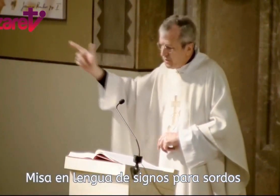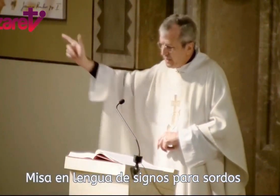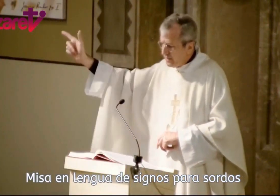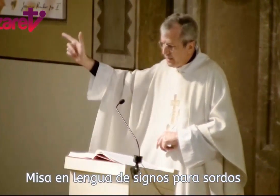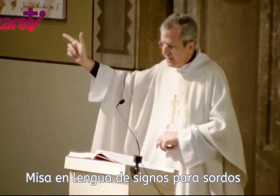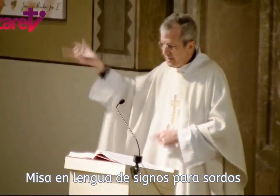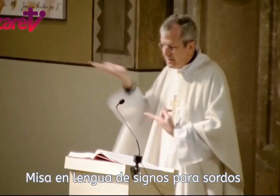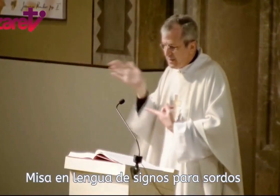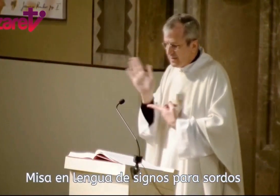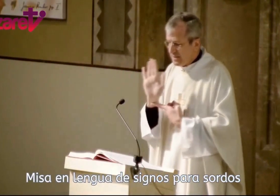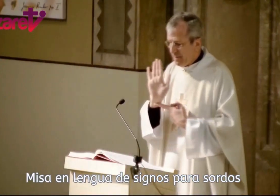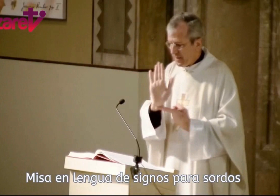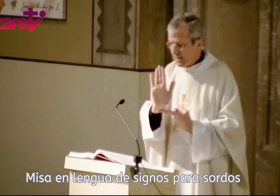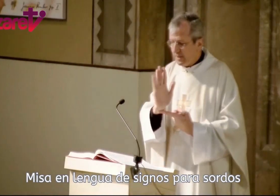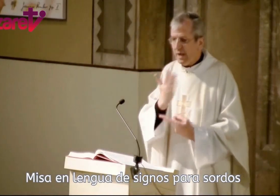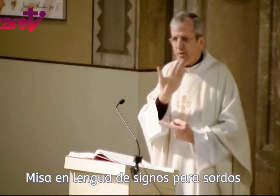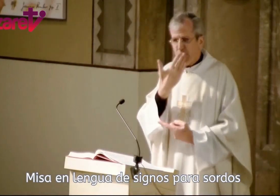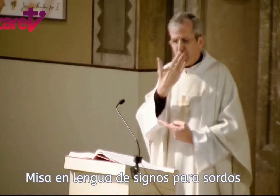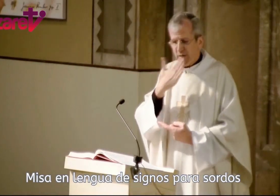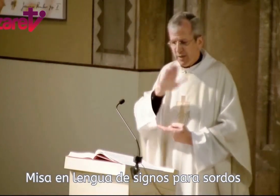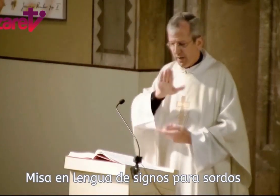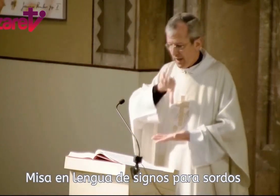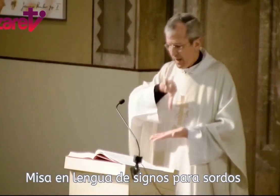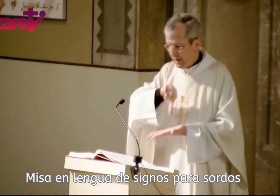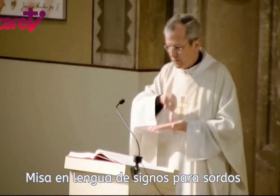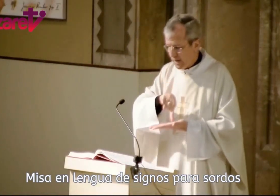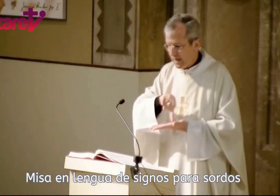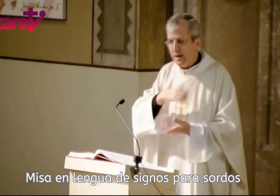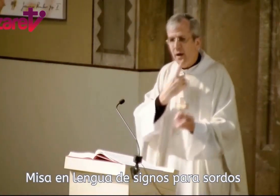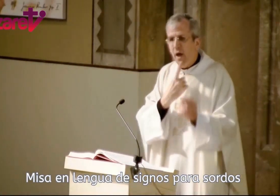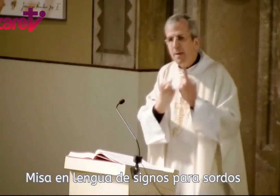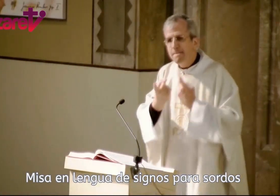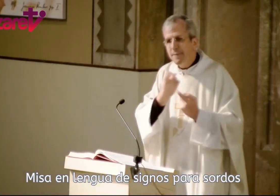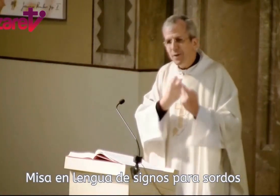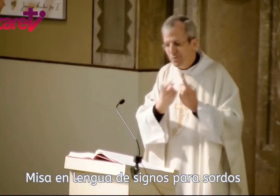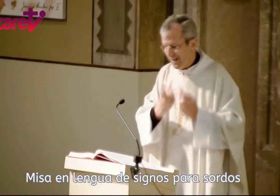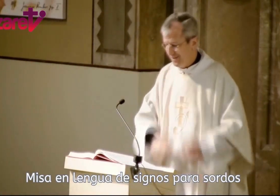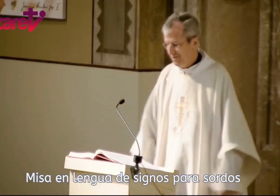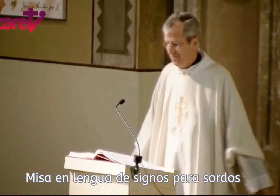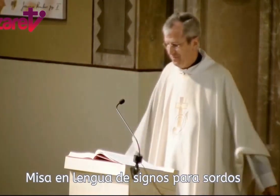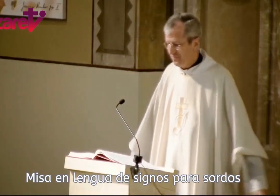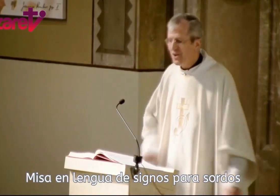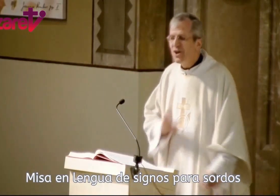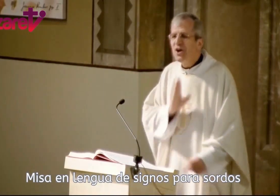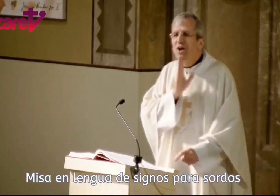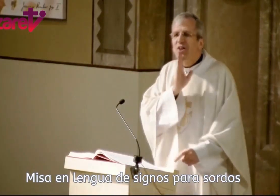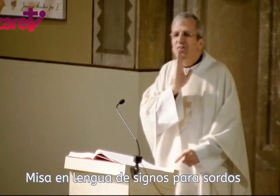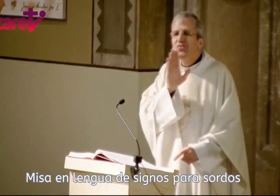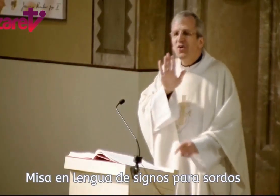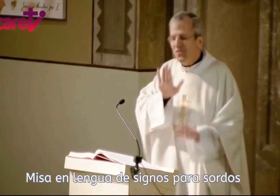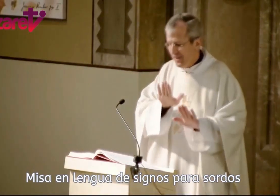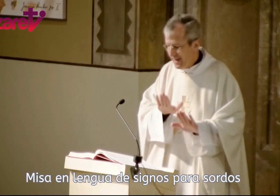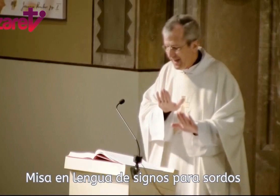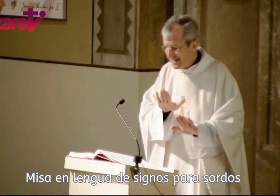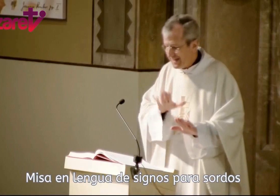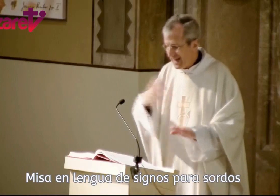Oriente se presentaron a Jerusalén preguntando ¿Dónde está